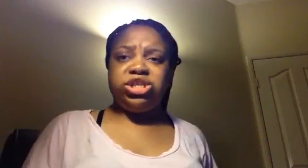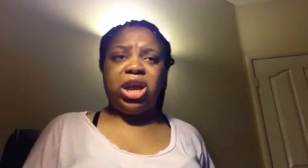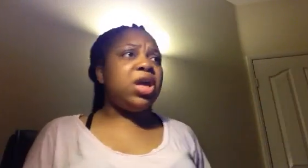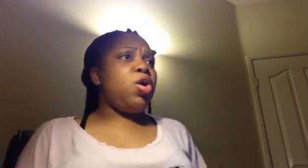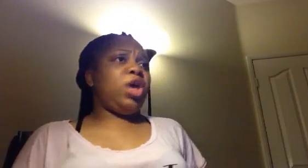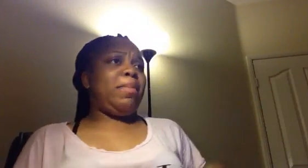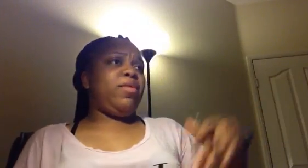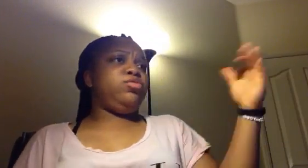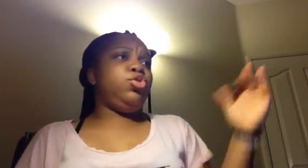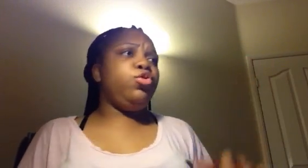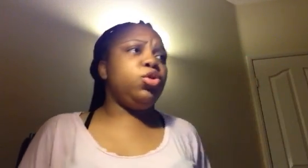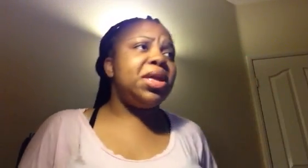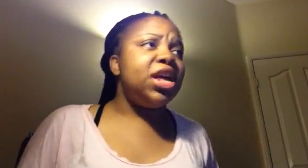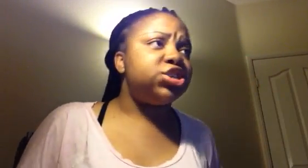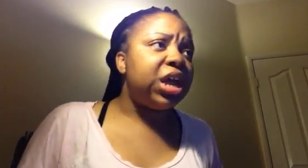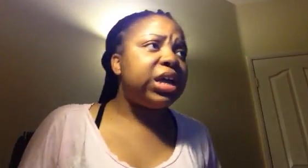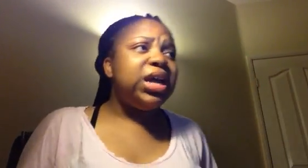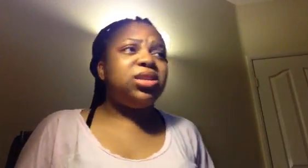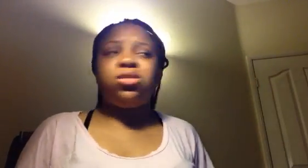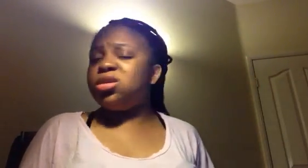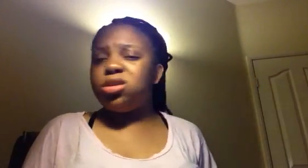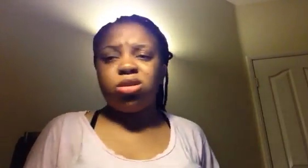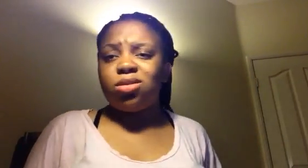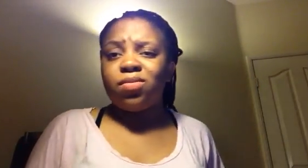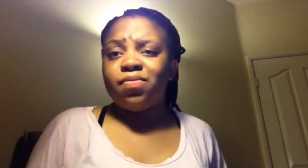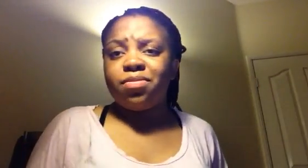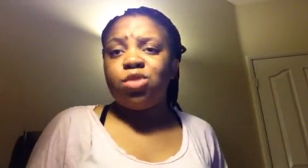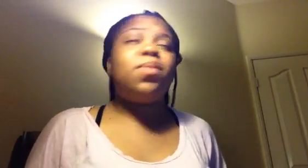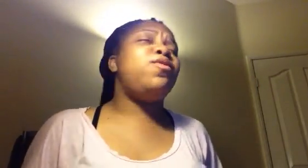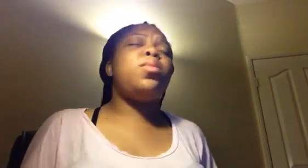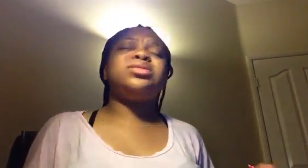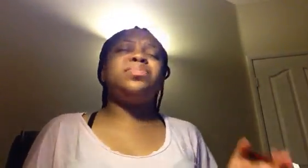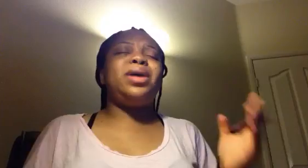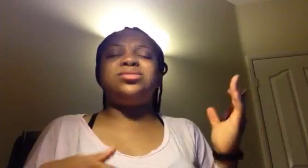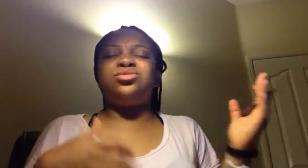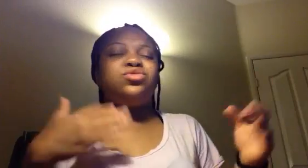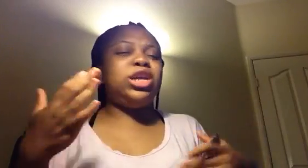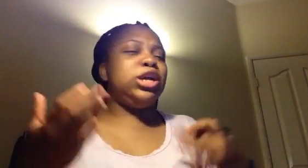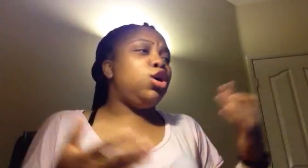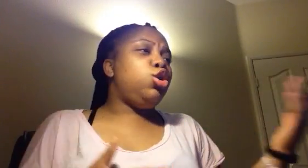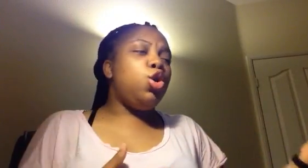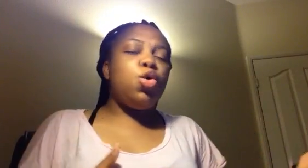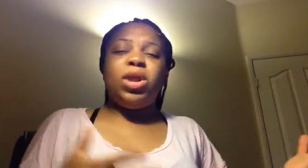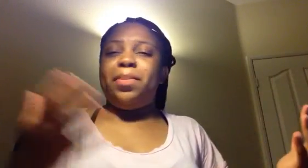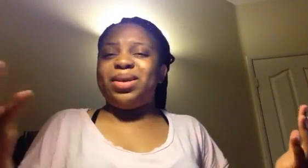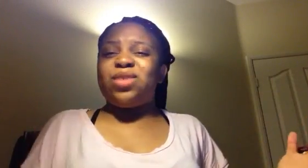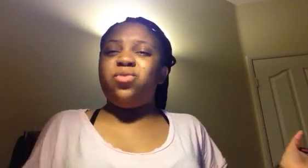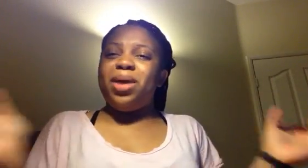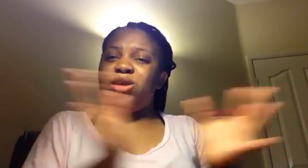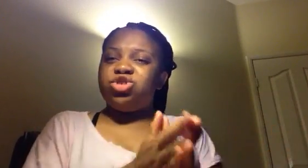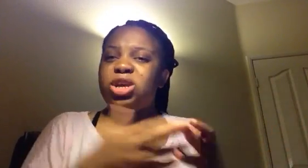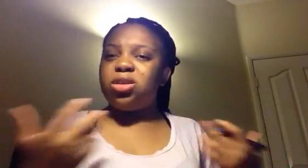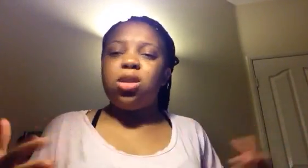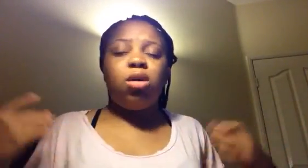chèques. On n'aurait pas dû vous donner les chèques. Non, non, non, non, non, non, non. Il ne pas vous aussi prendre de l'eau et des patates, vous mélanger. Non.